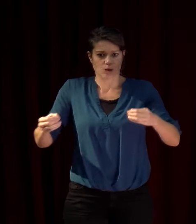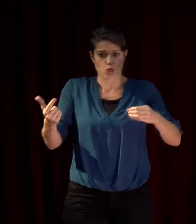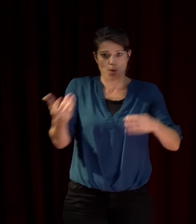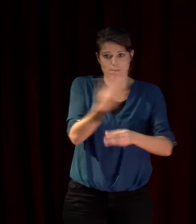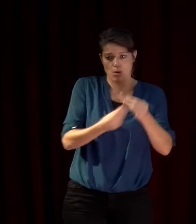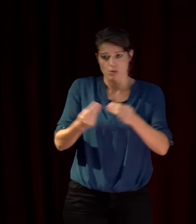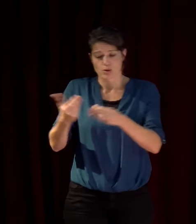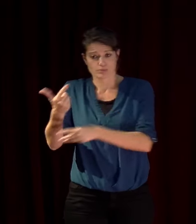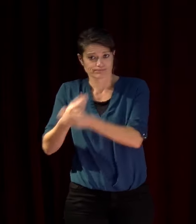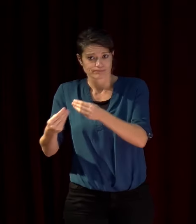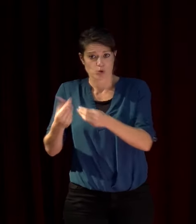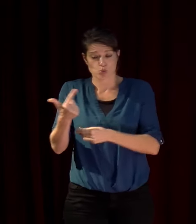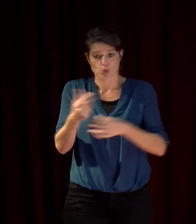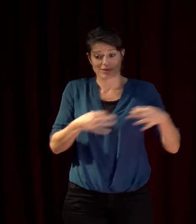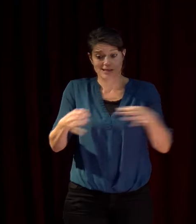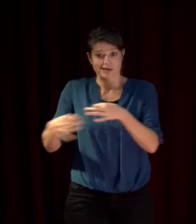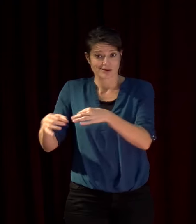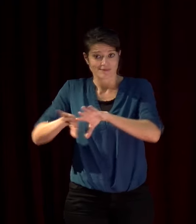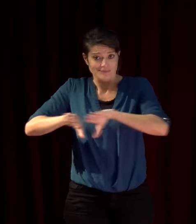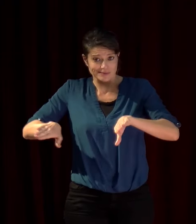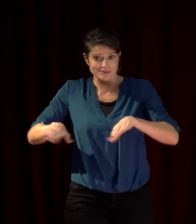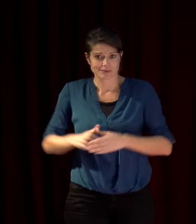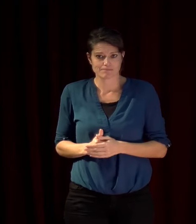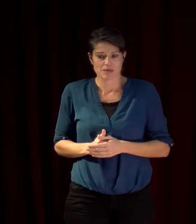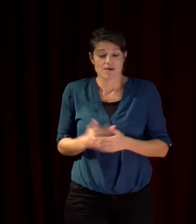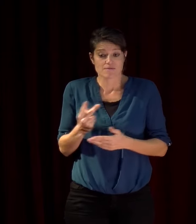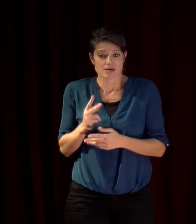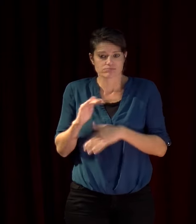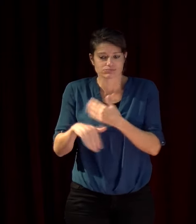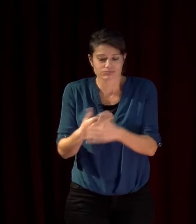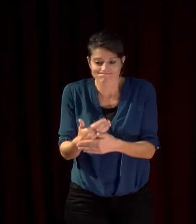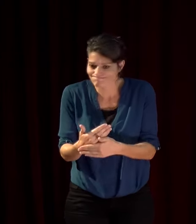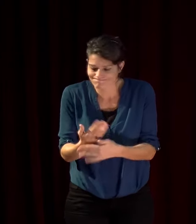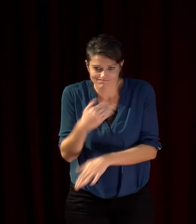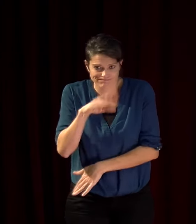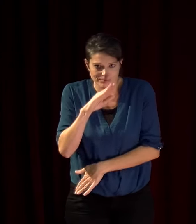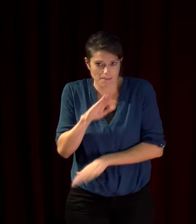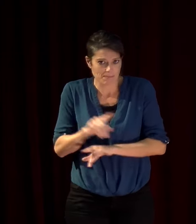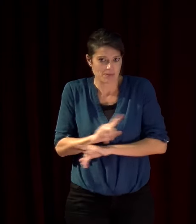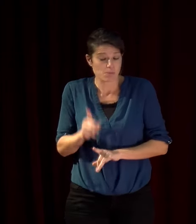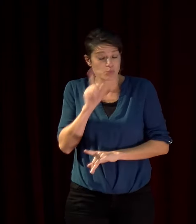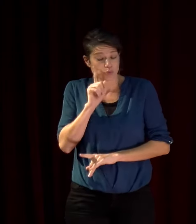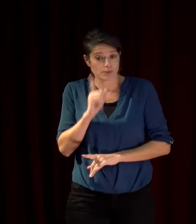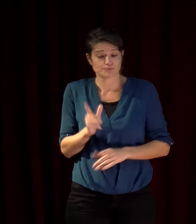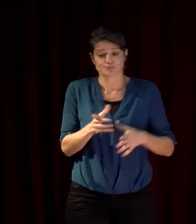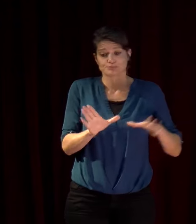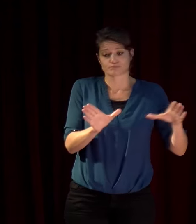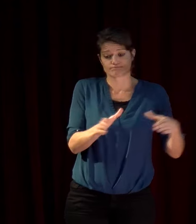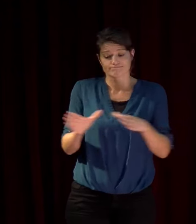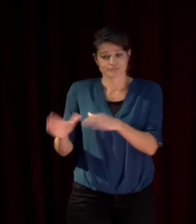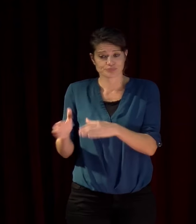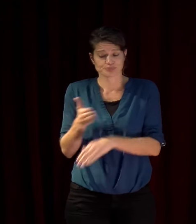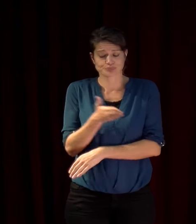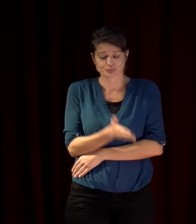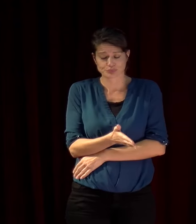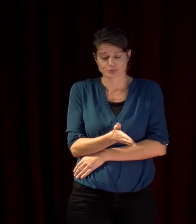marché réellement parce que d'un côté il y a une différence énorme entre les les